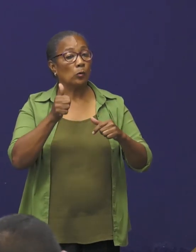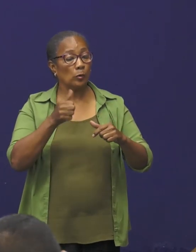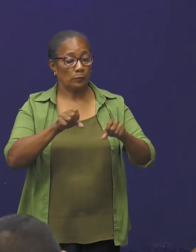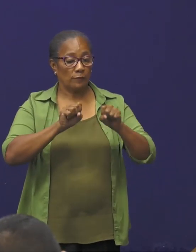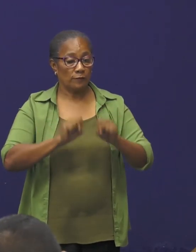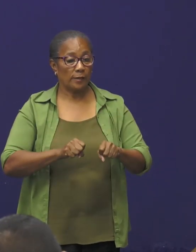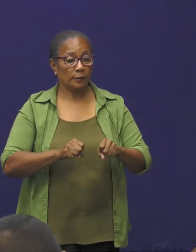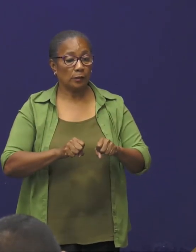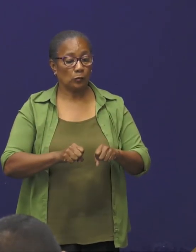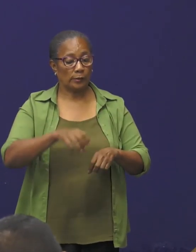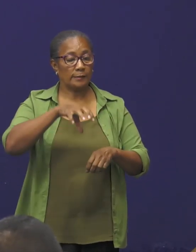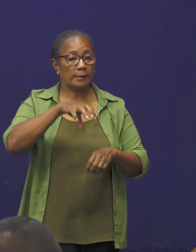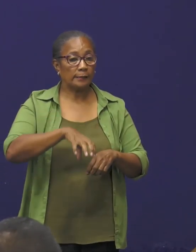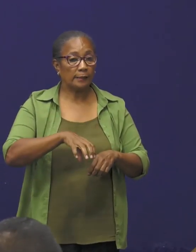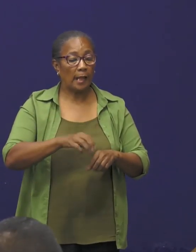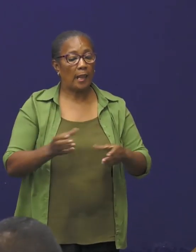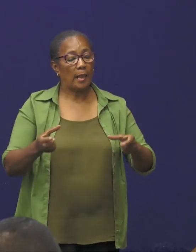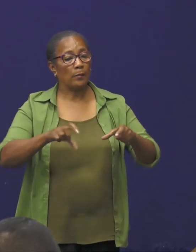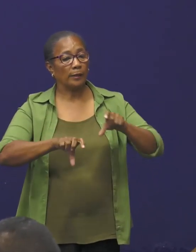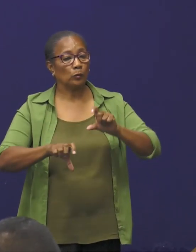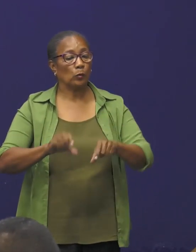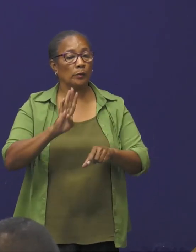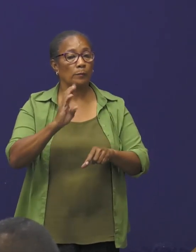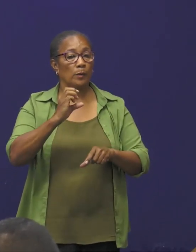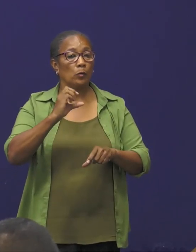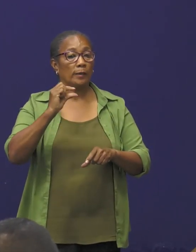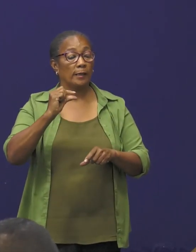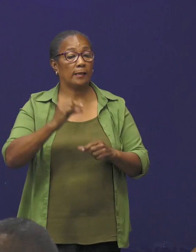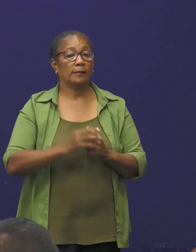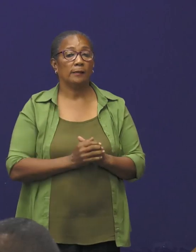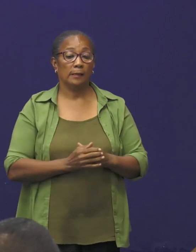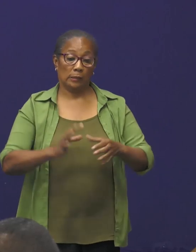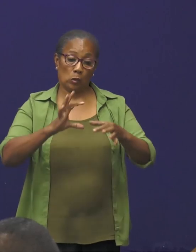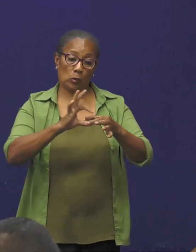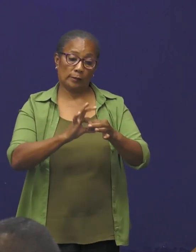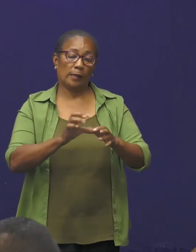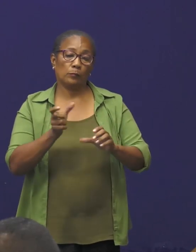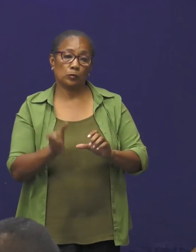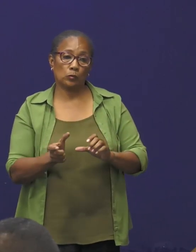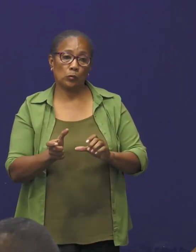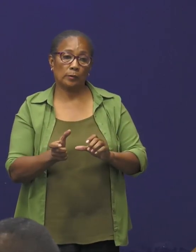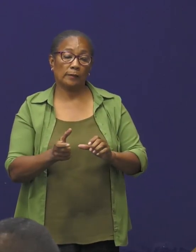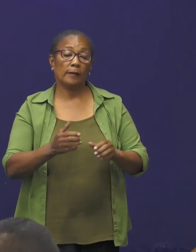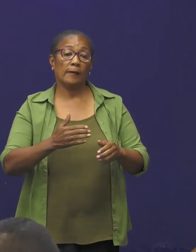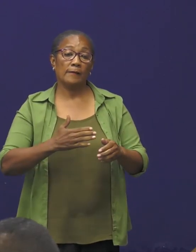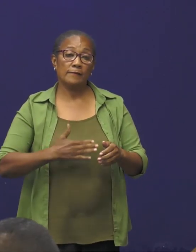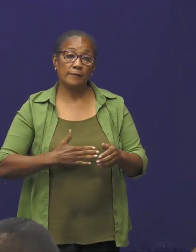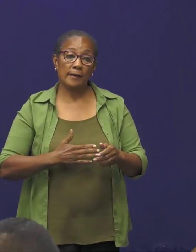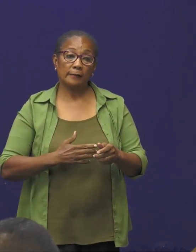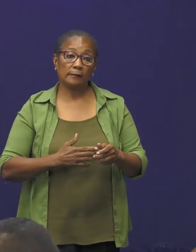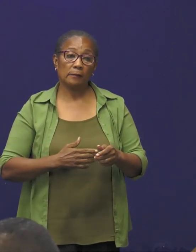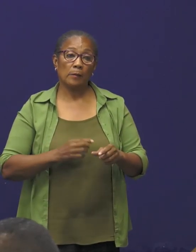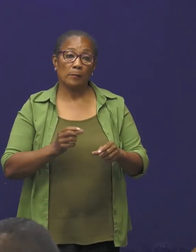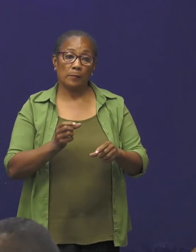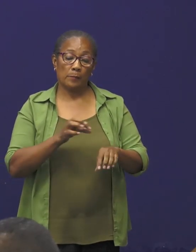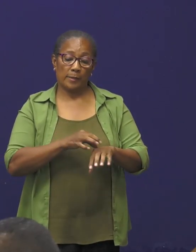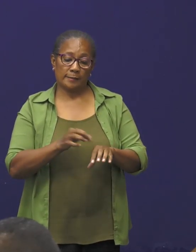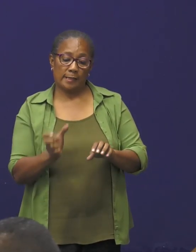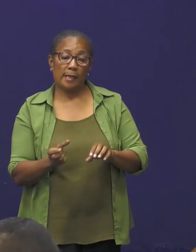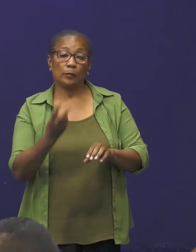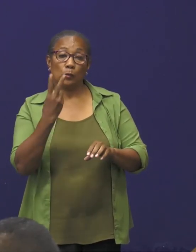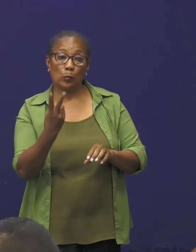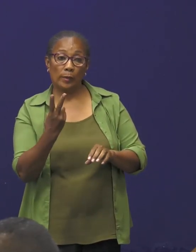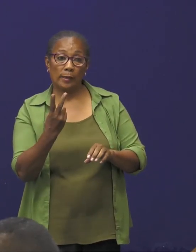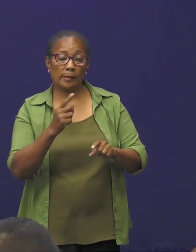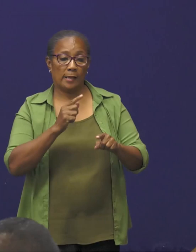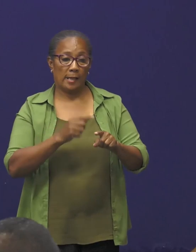Centraal Laboratorium van het BOG. De contactpersonen van zowel patiënt 2 als de